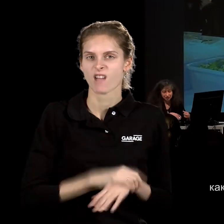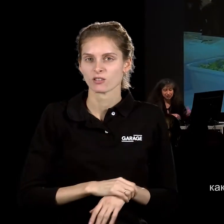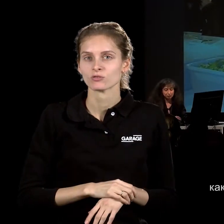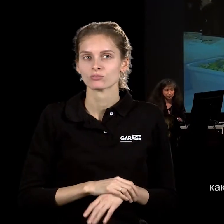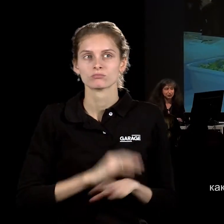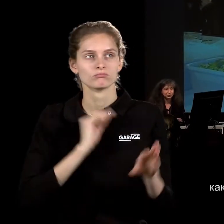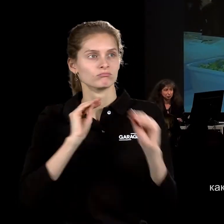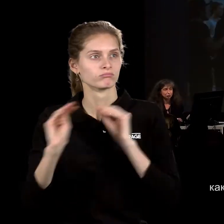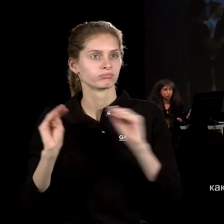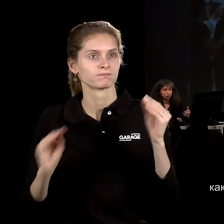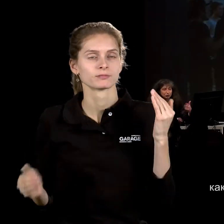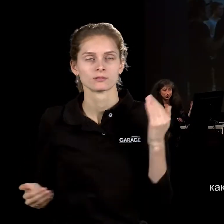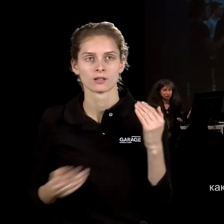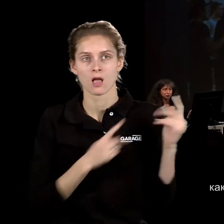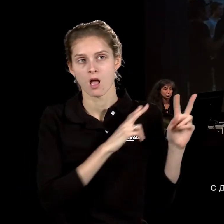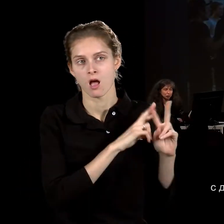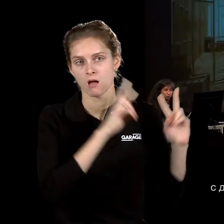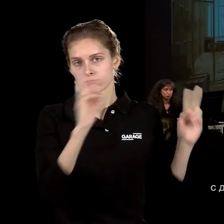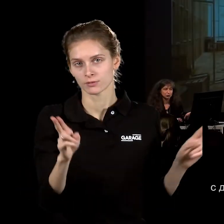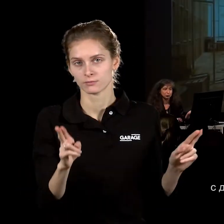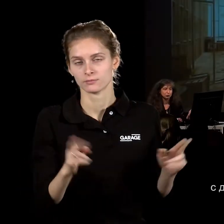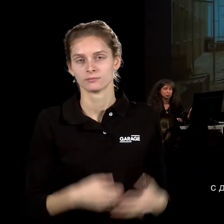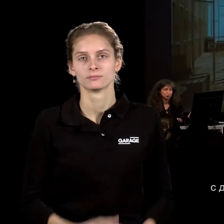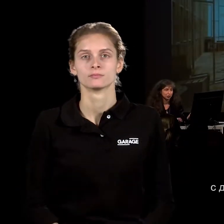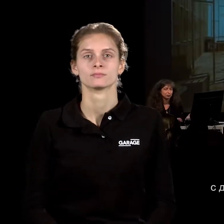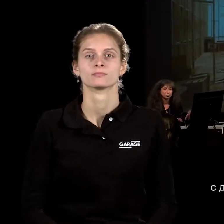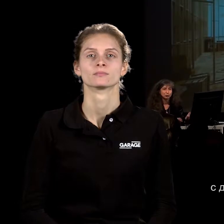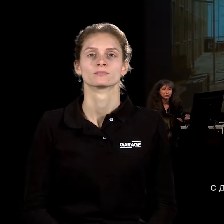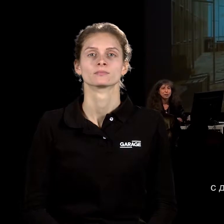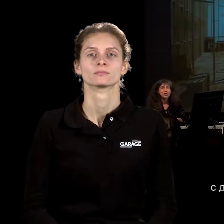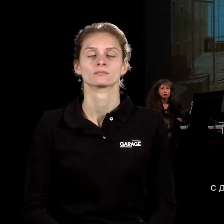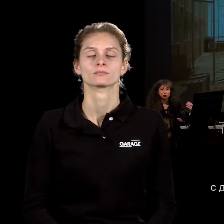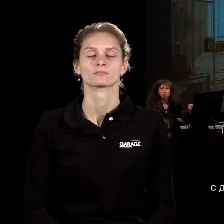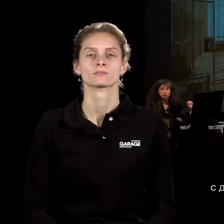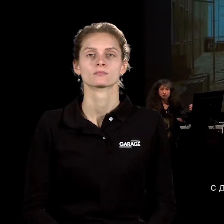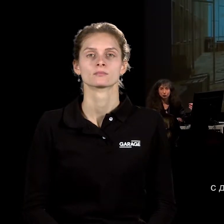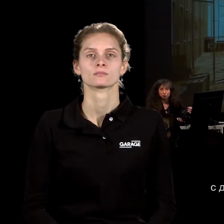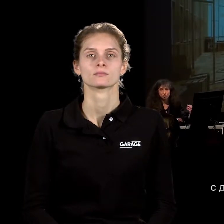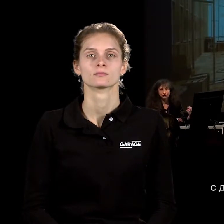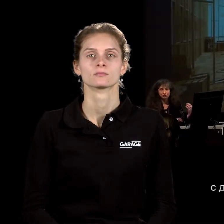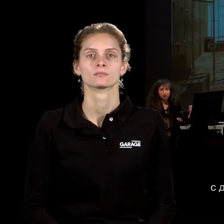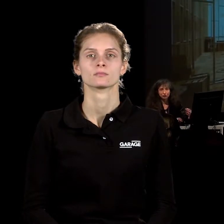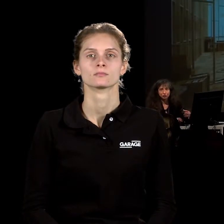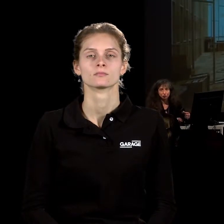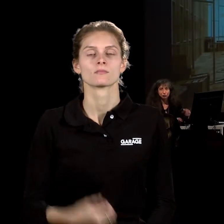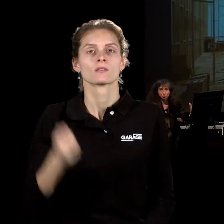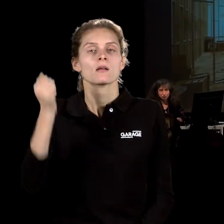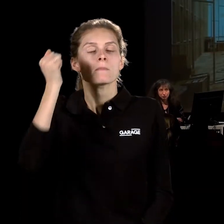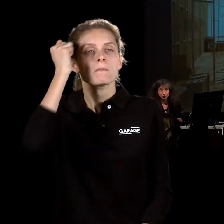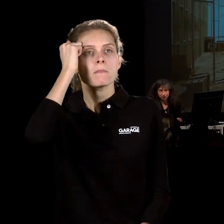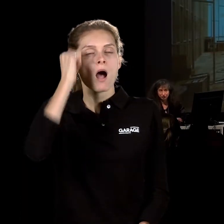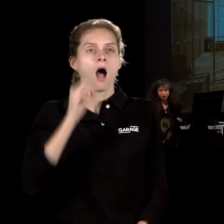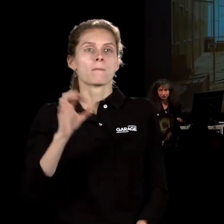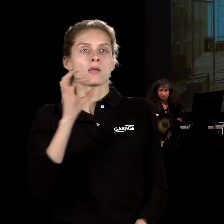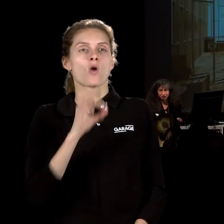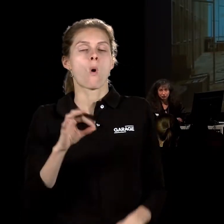места и повторить эту историю заново, с другой, может быть, едой, с большим количеством публики, но с памятью о том самом месте, котором в какой-то